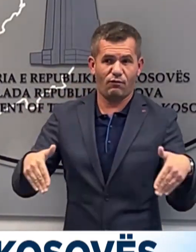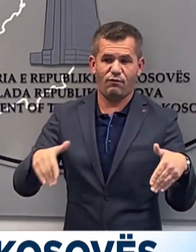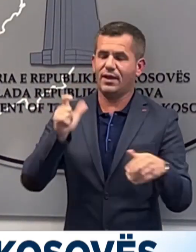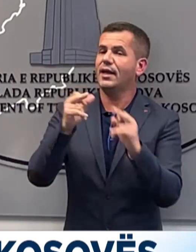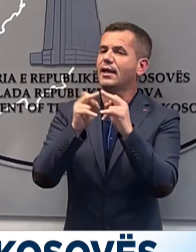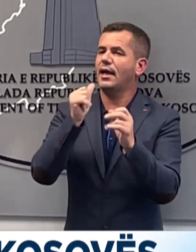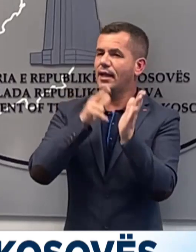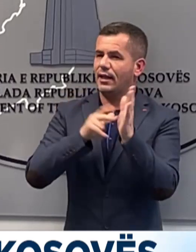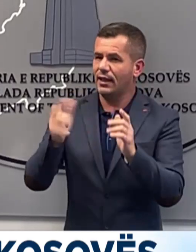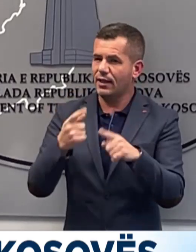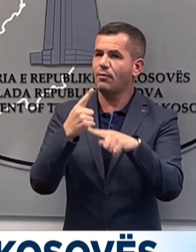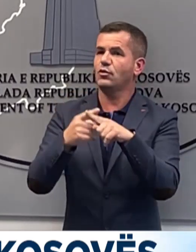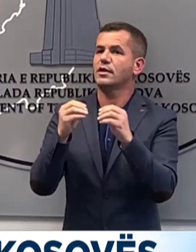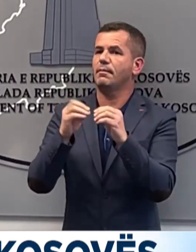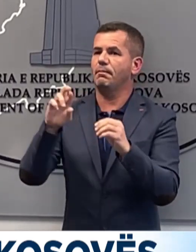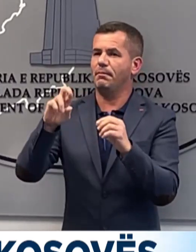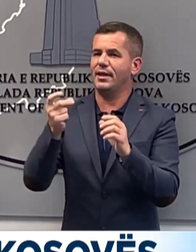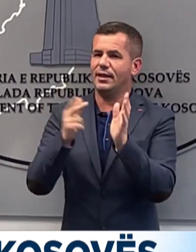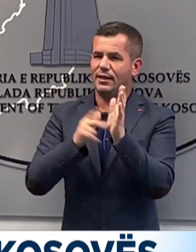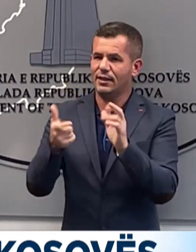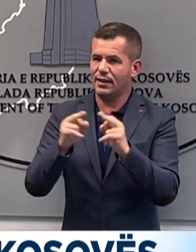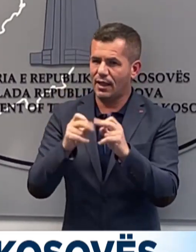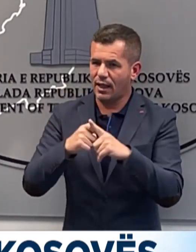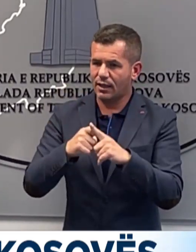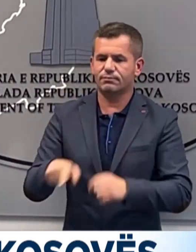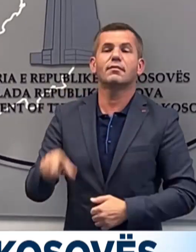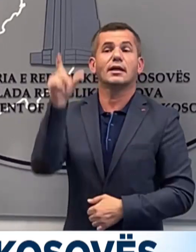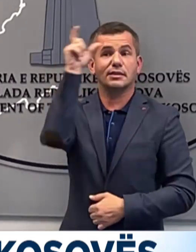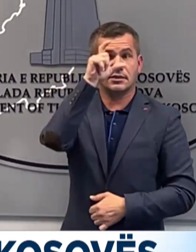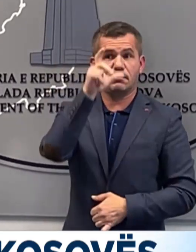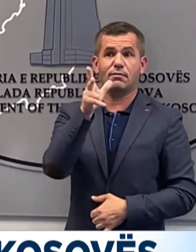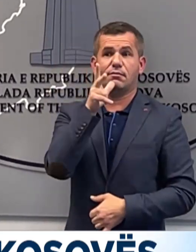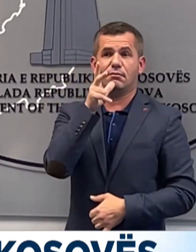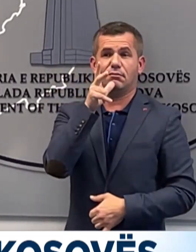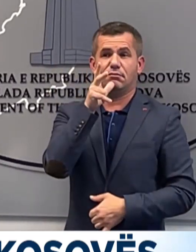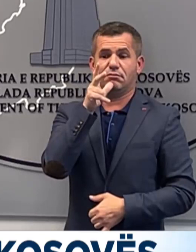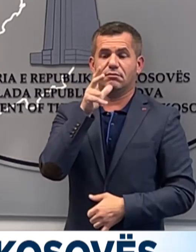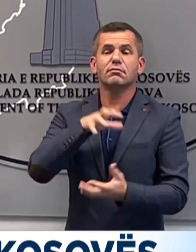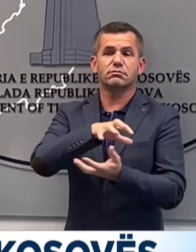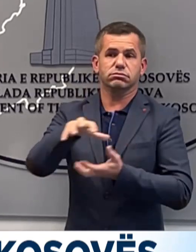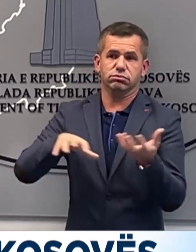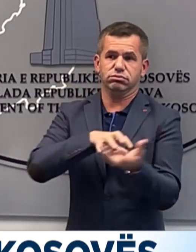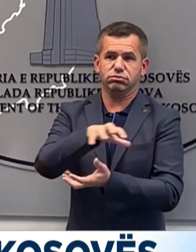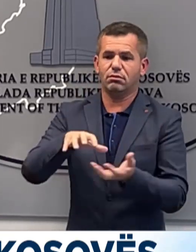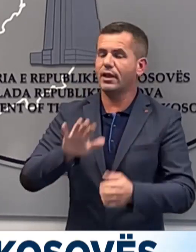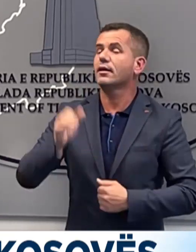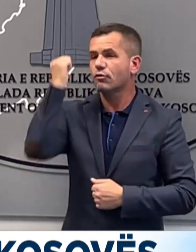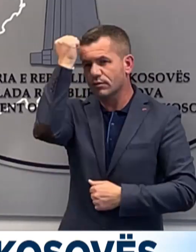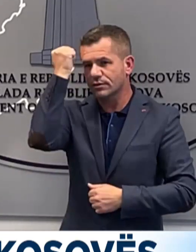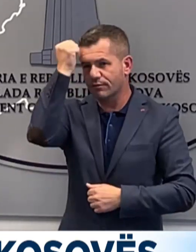përnjak. Serbia qartazit donë të militarizoj dhe të eskaloj situatën.